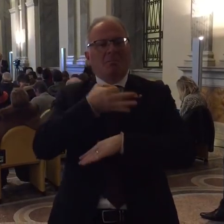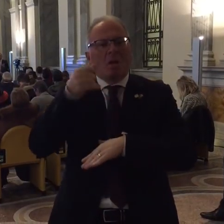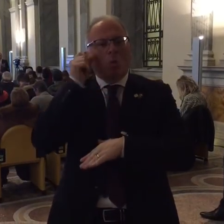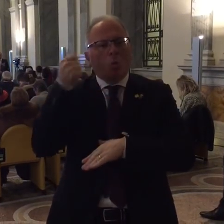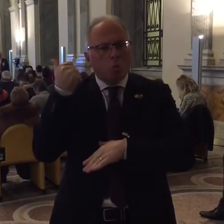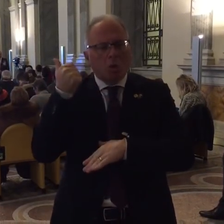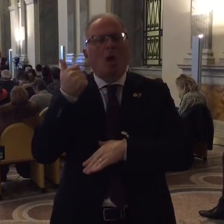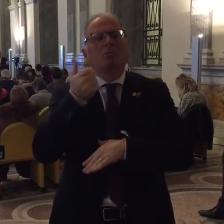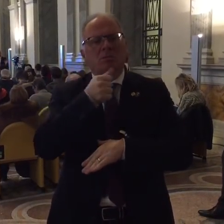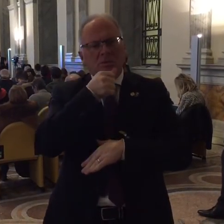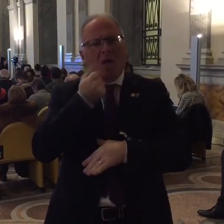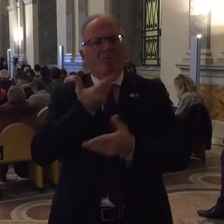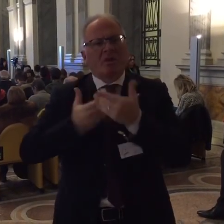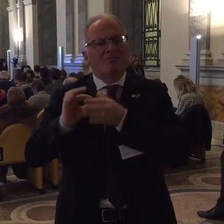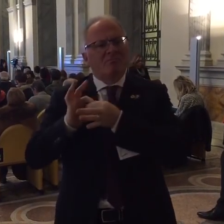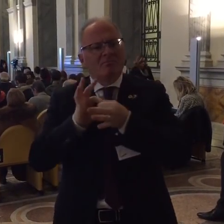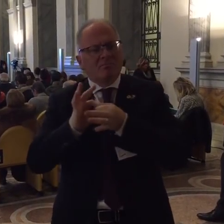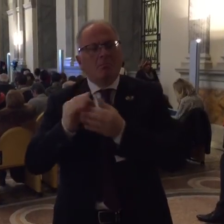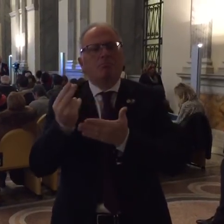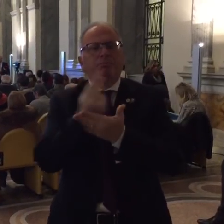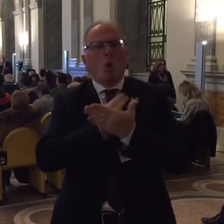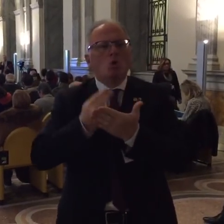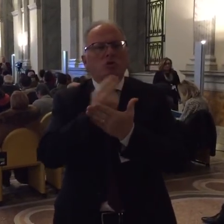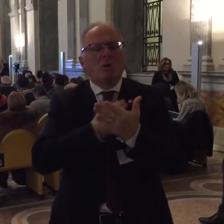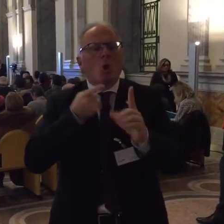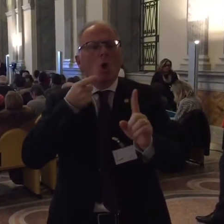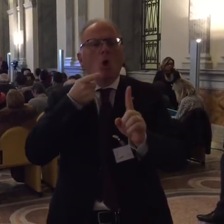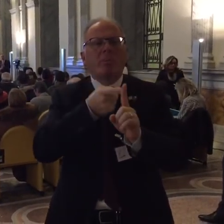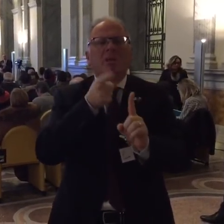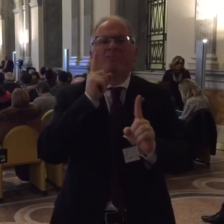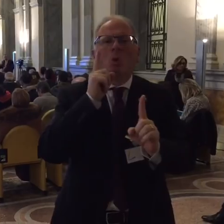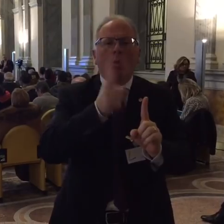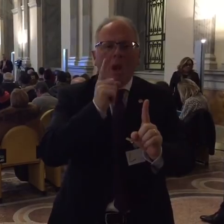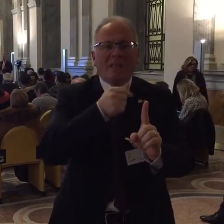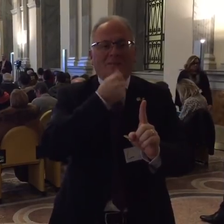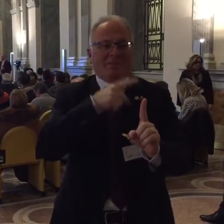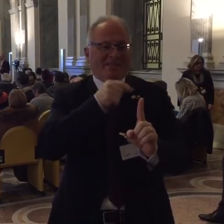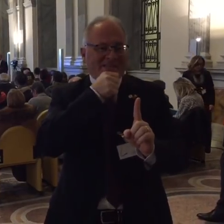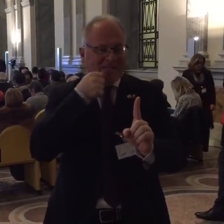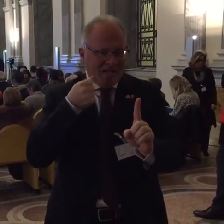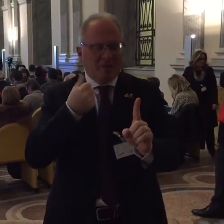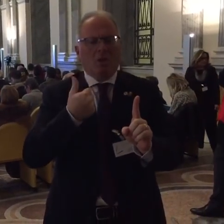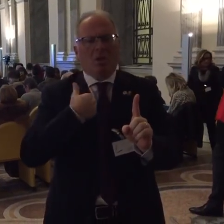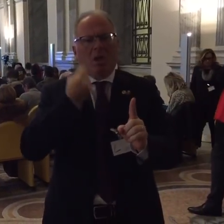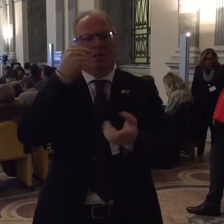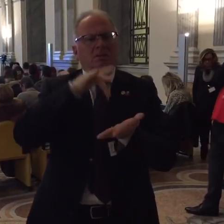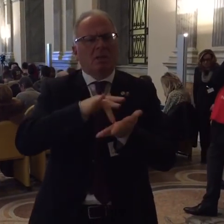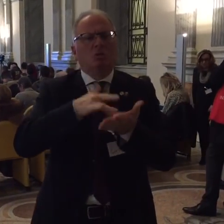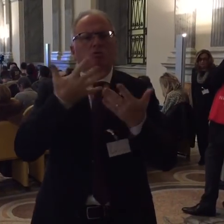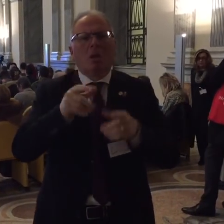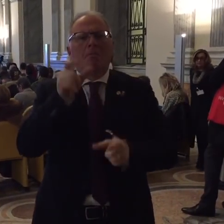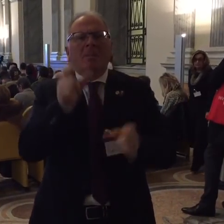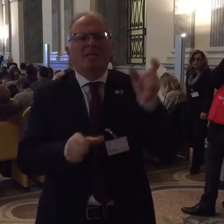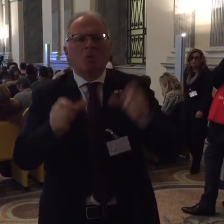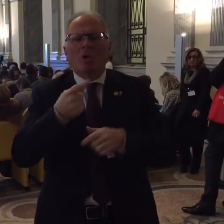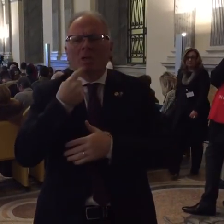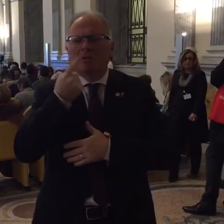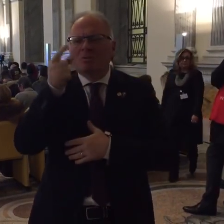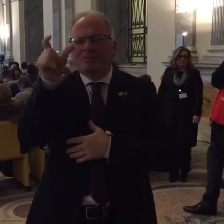successo e potrà aver voglia di lavorare a casa. E io credo che sì, potrà aver voglia di lavorare a casa sposte, perché ci si chiama. Inserire di tempo, di